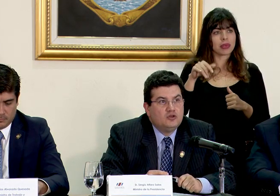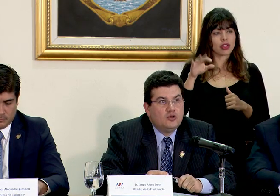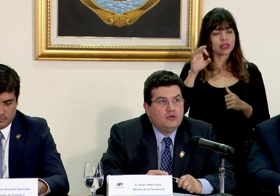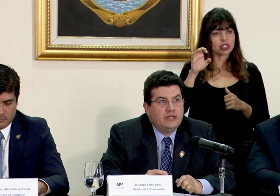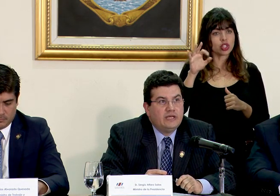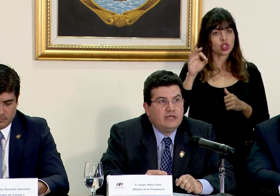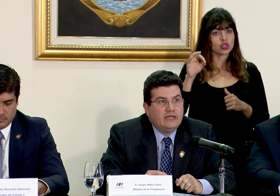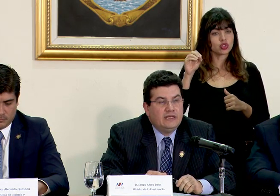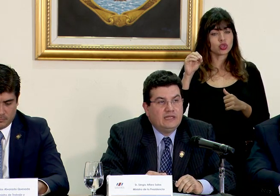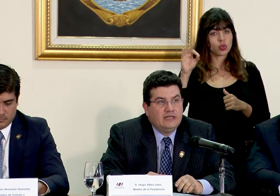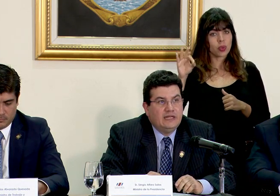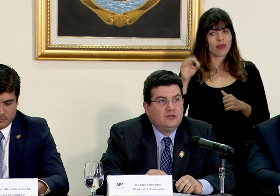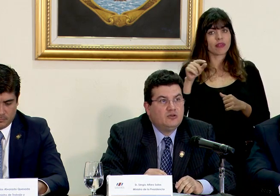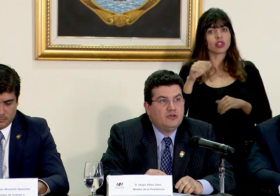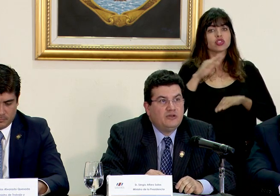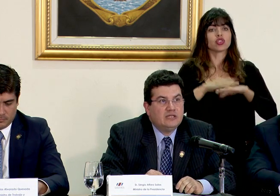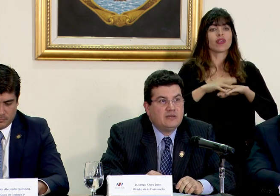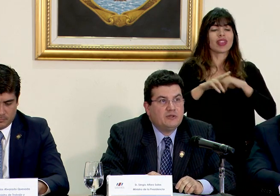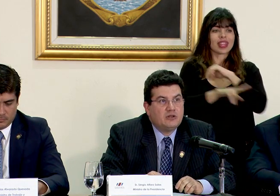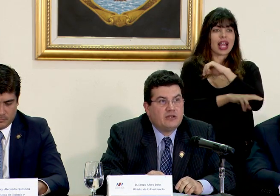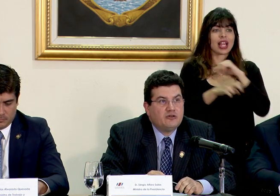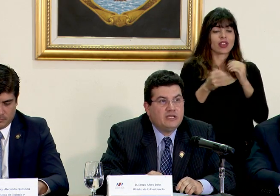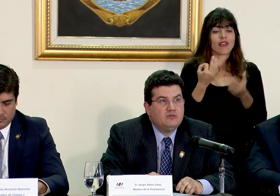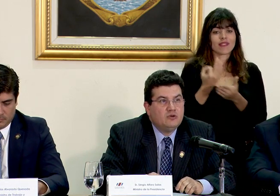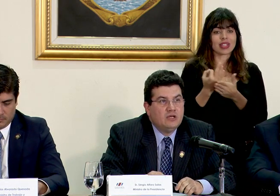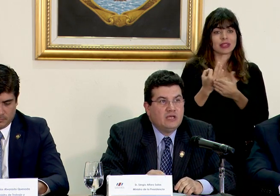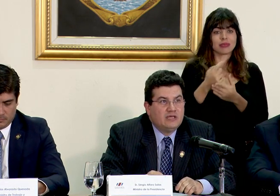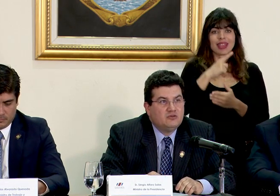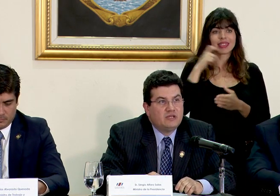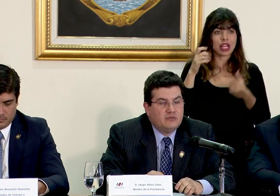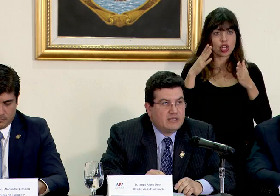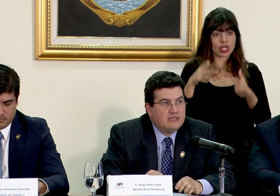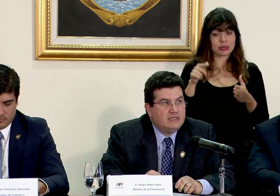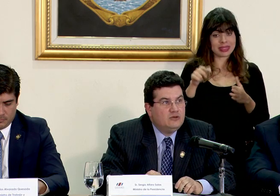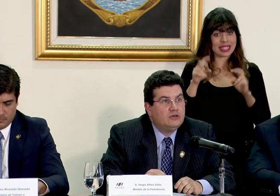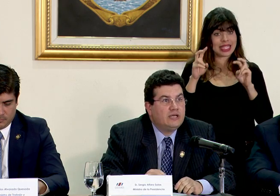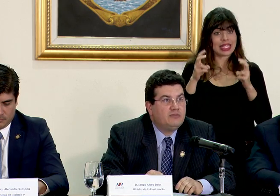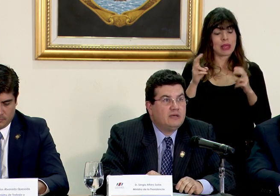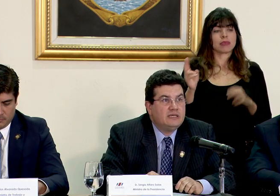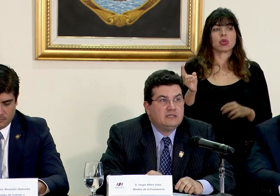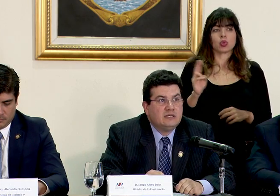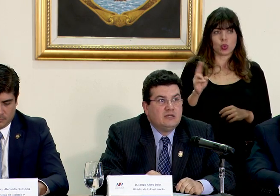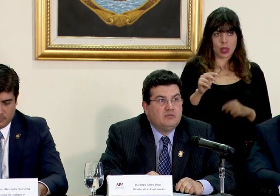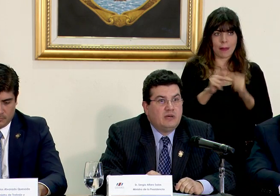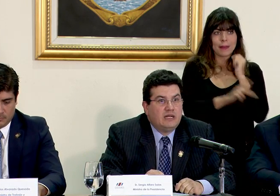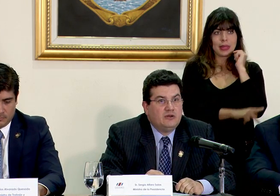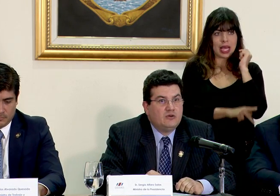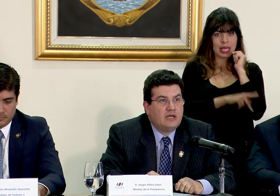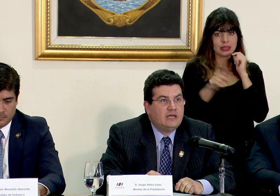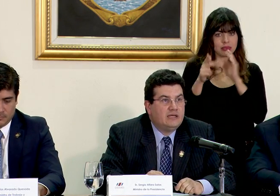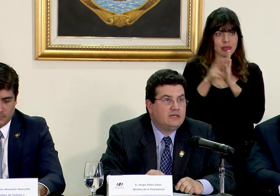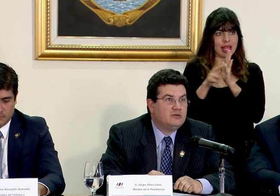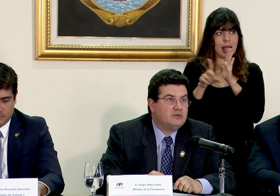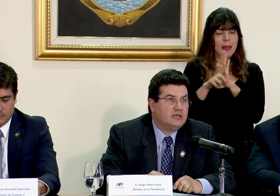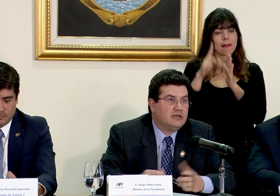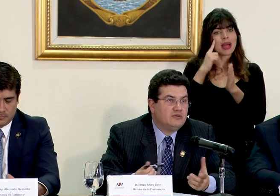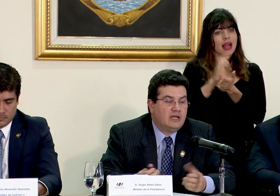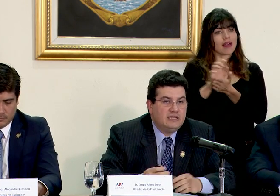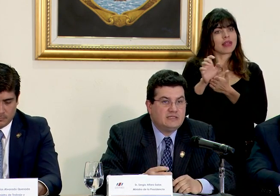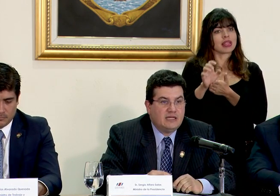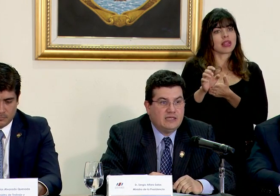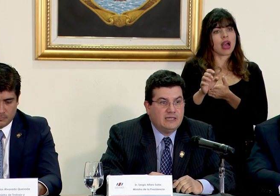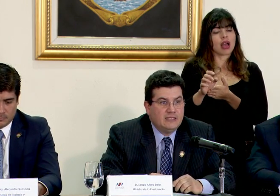sobre el delito de financiamiento al terrorismo que es un tema que sí urge al país para no caer en